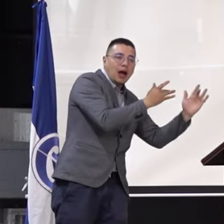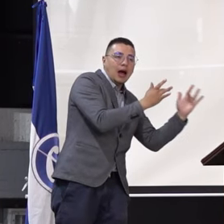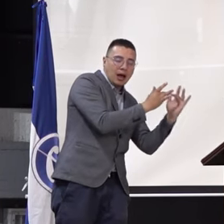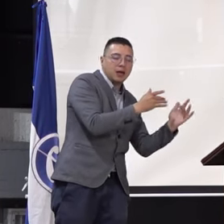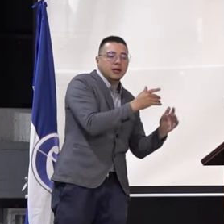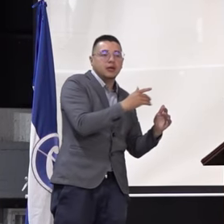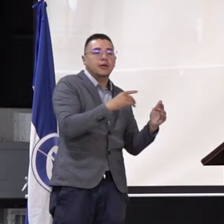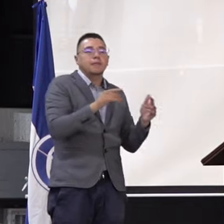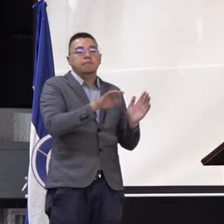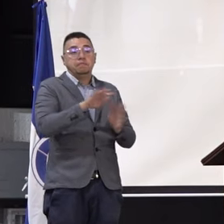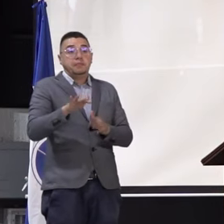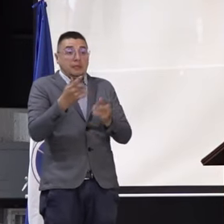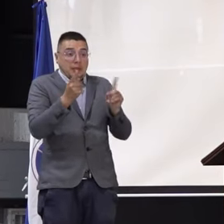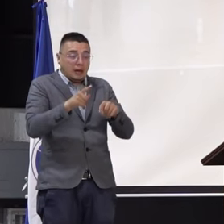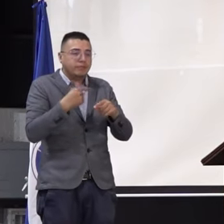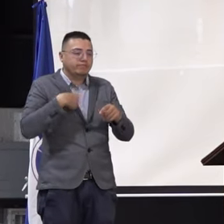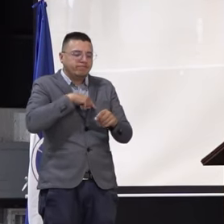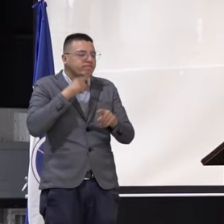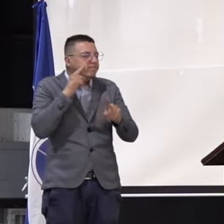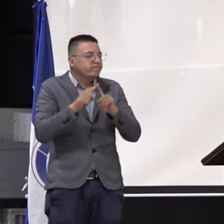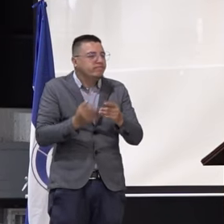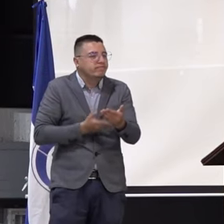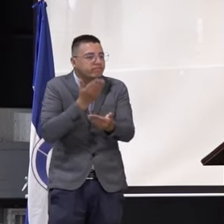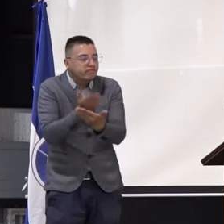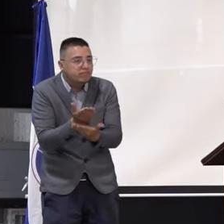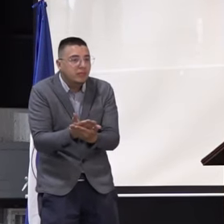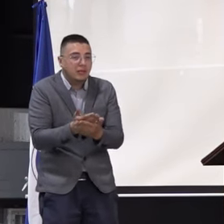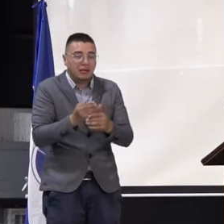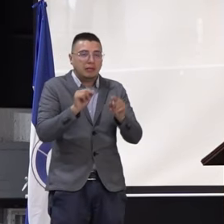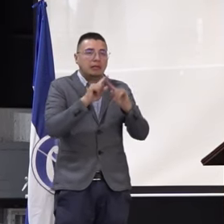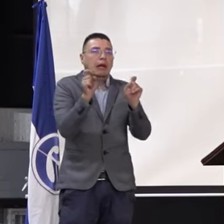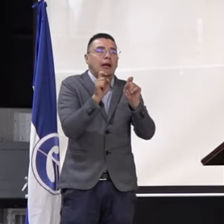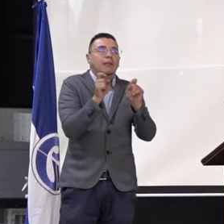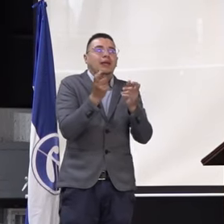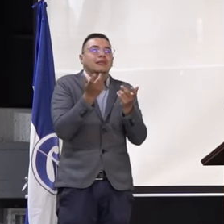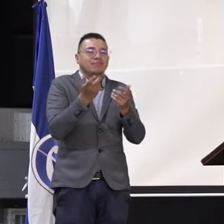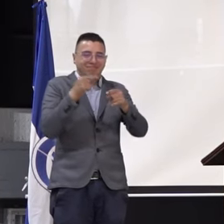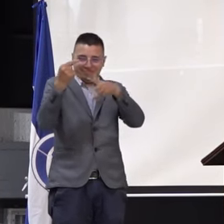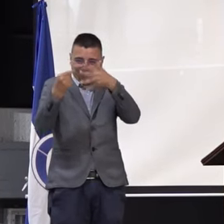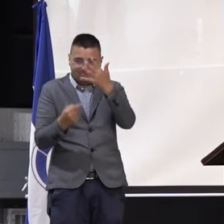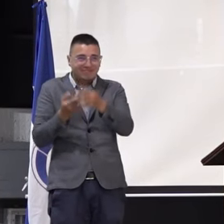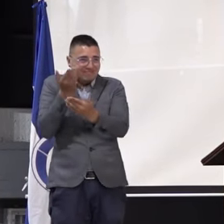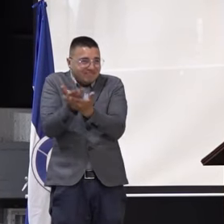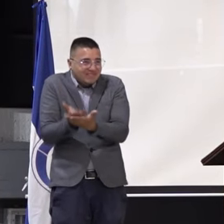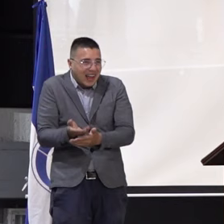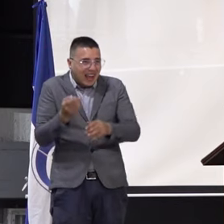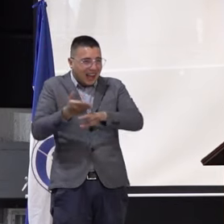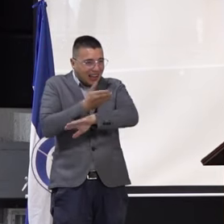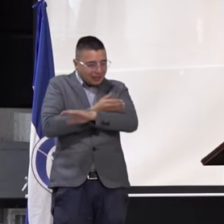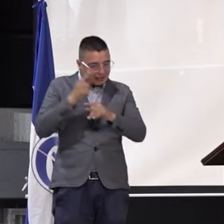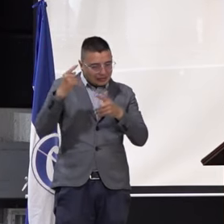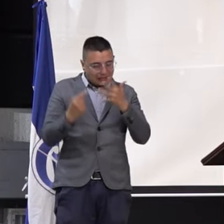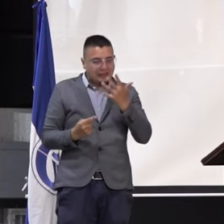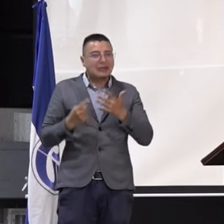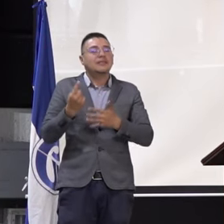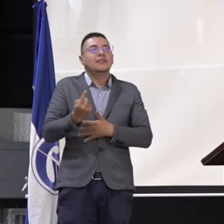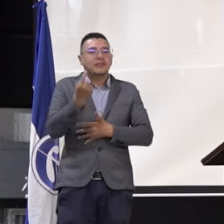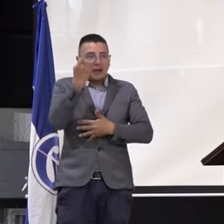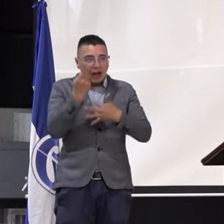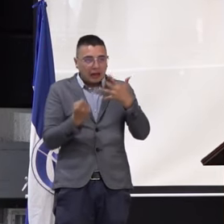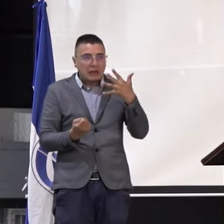También, pues nosotros proponemos que dentro de la complejidad, bueno, dentro de esas propuestas que nosotros creemos que hace falta